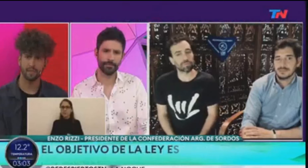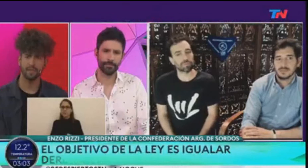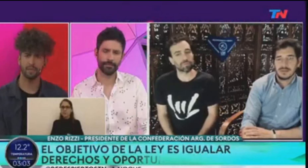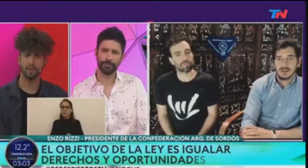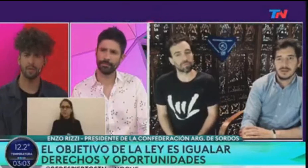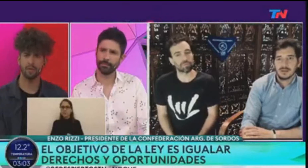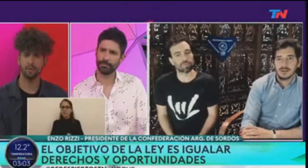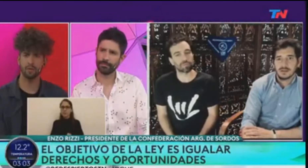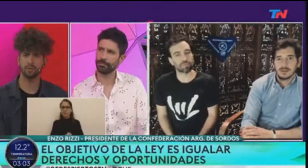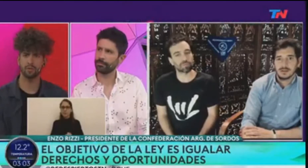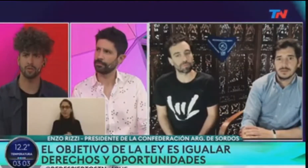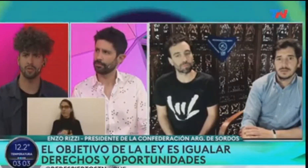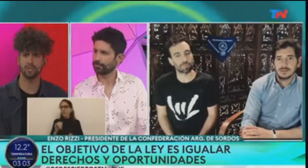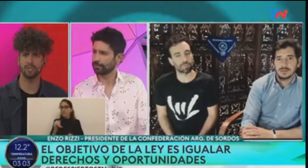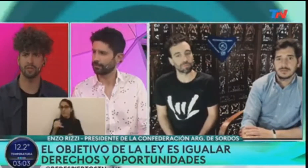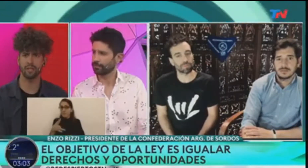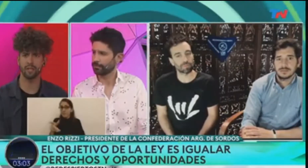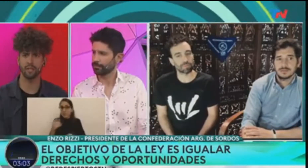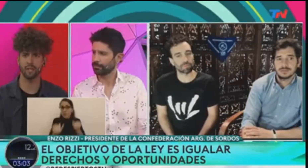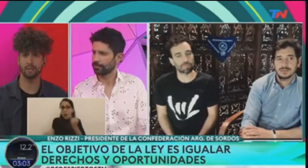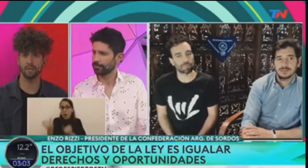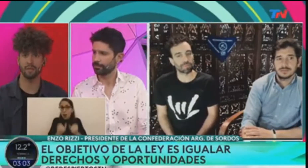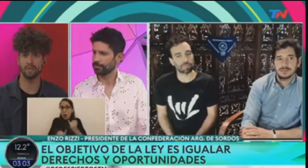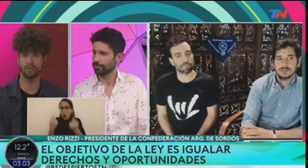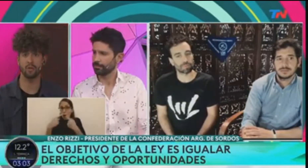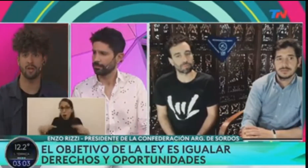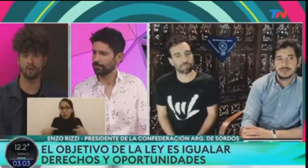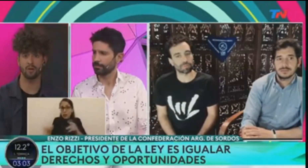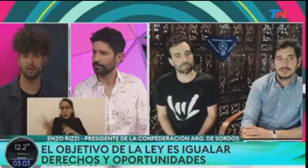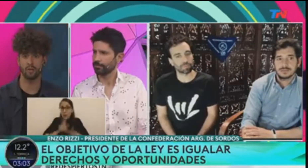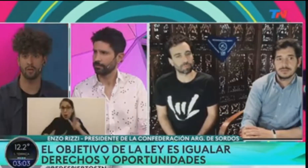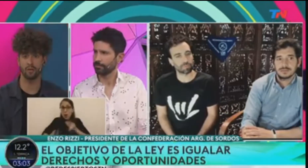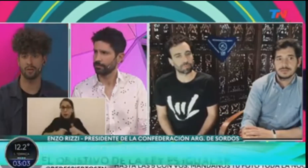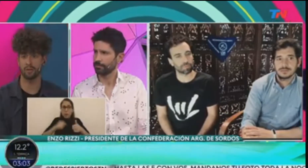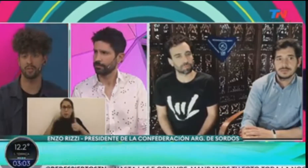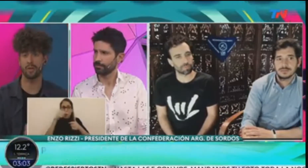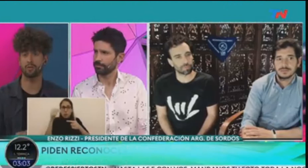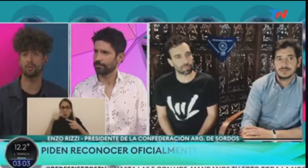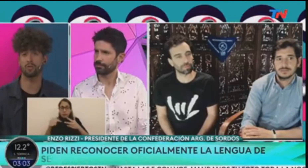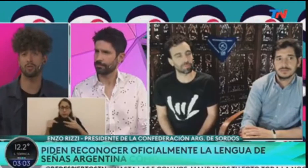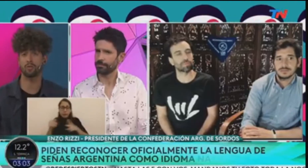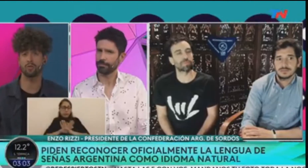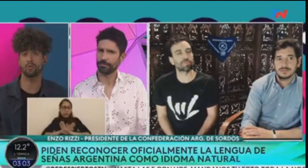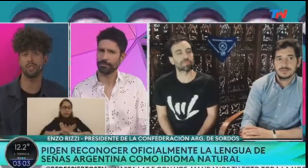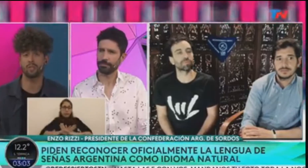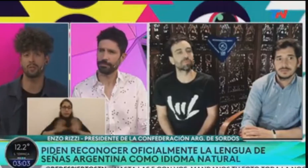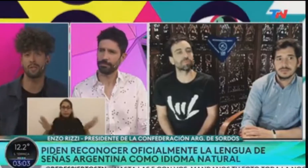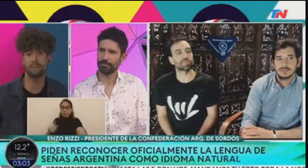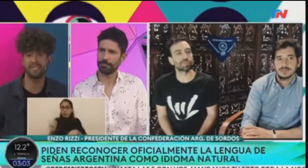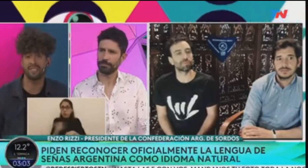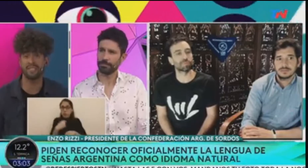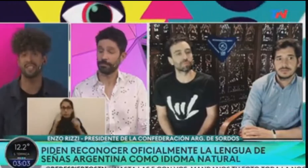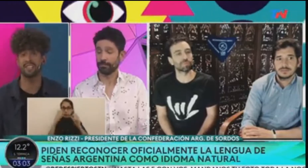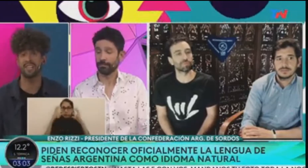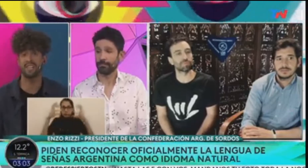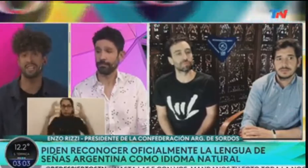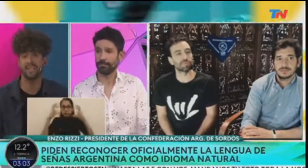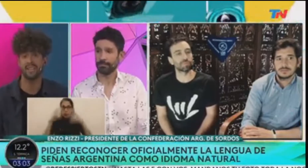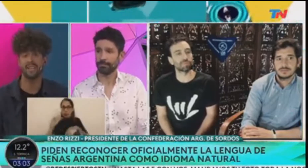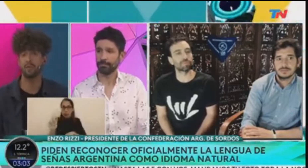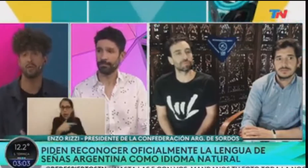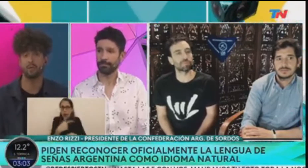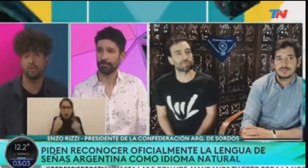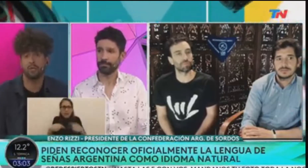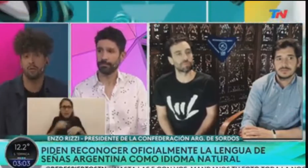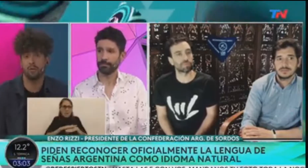Es tremendo cada uno de los ítems que mencionan, que nos abren los ojos a nosotros con cosas que son tan básicas y necesarias